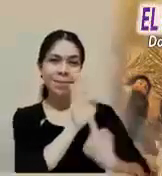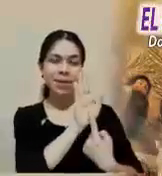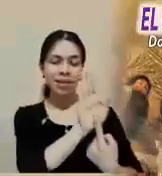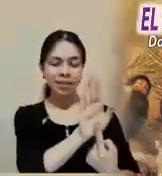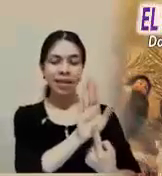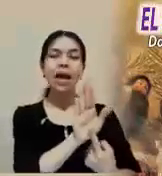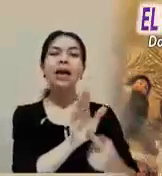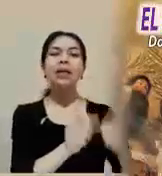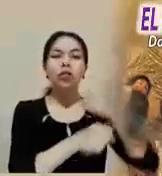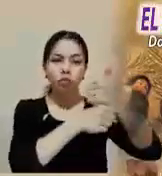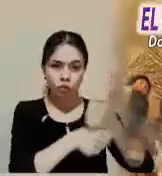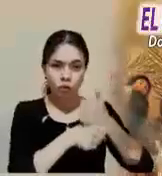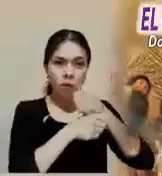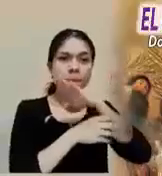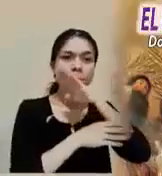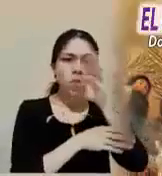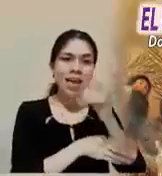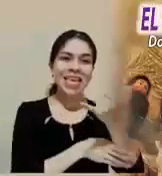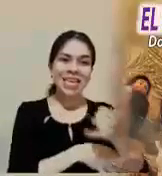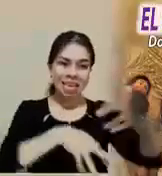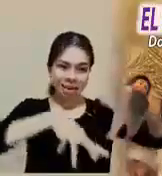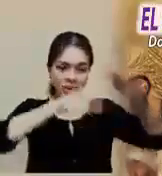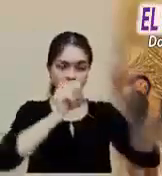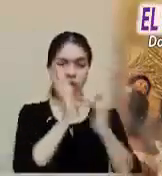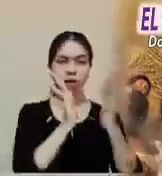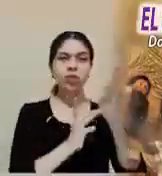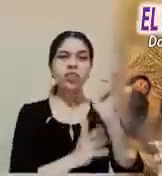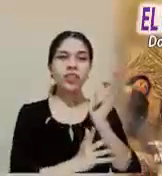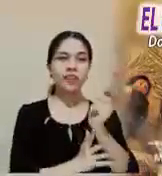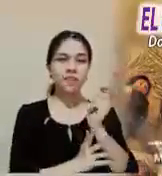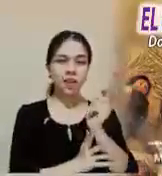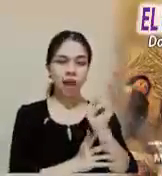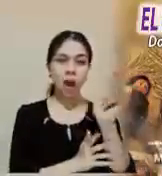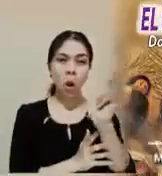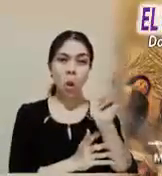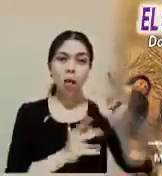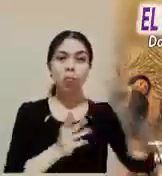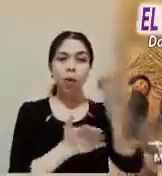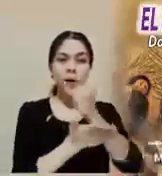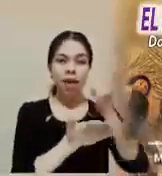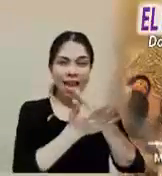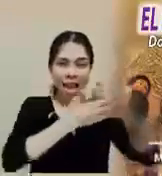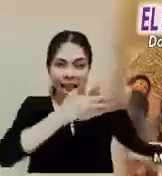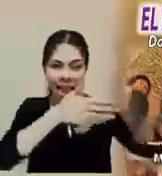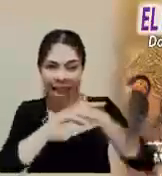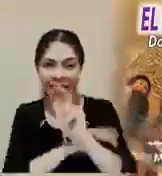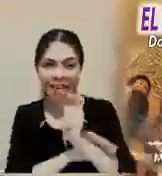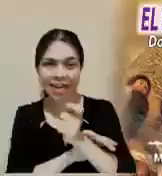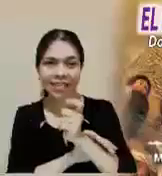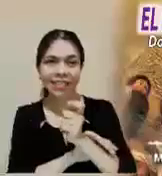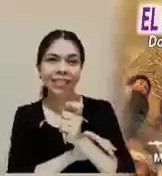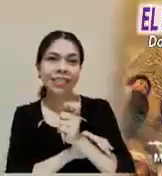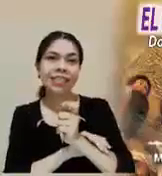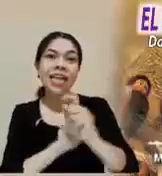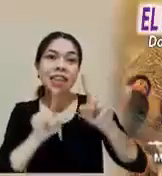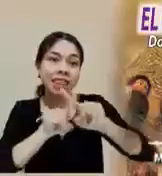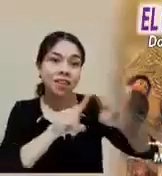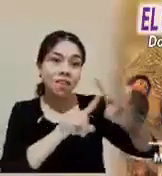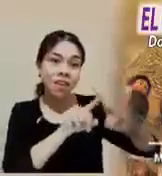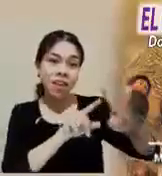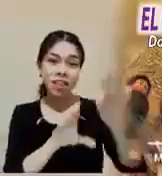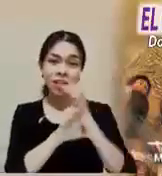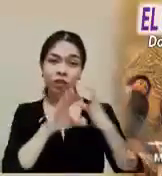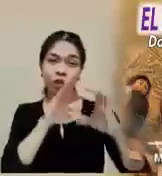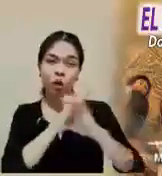una única entrada en Jerusalén, llena de alegría, simbolismos y júbilo. Cada palabra tiene una